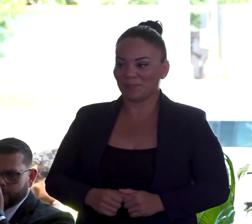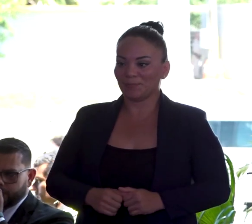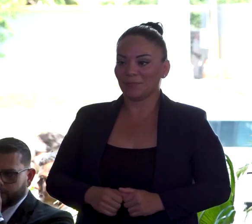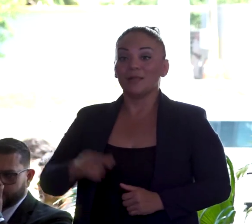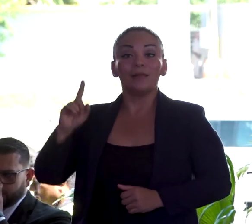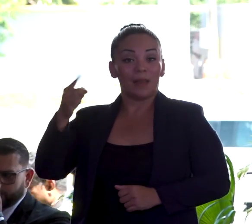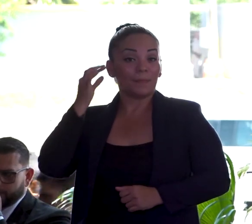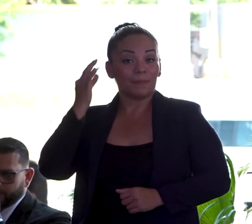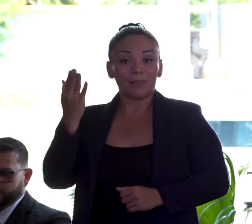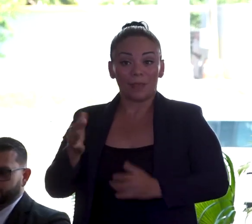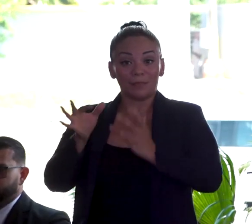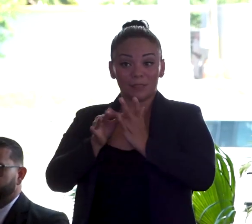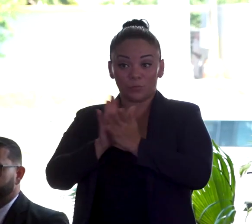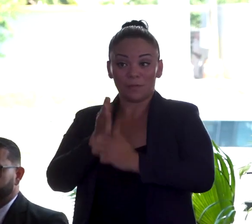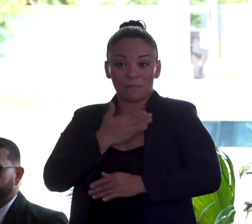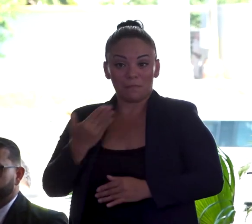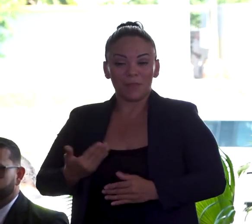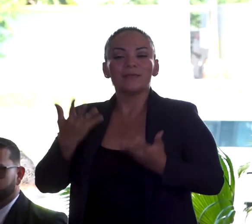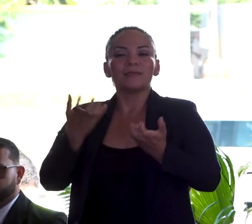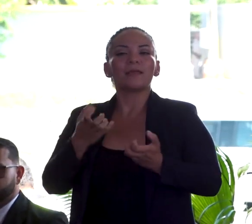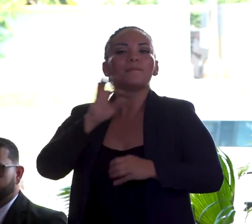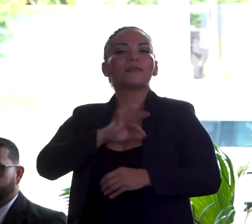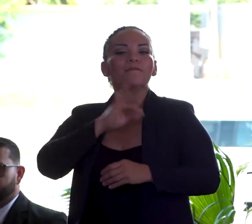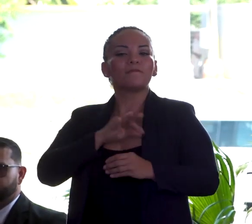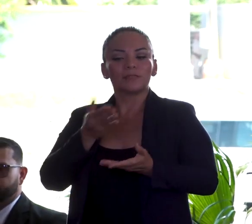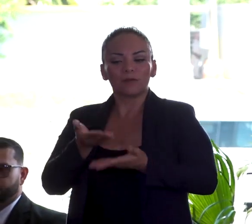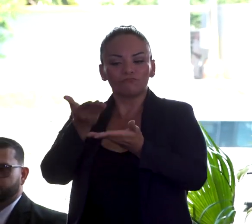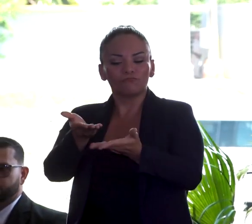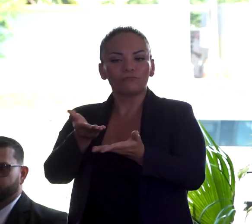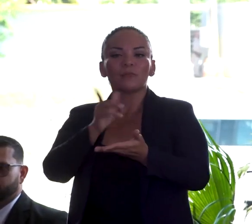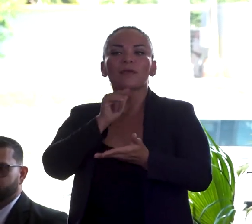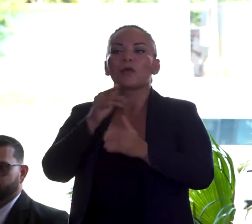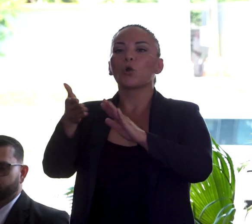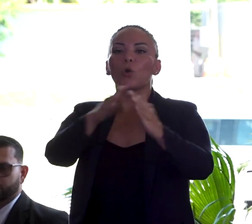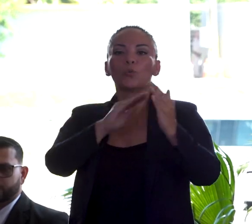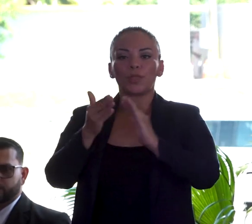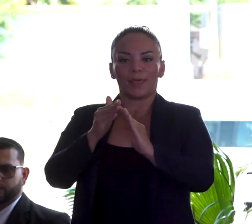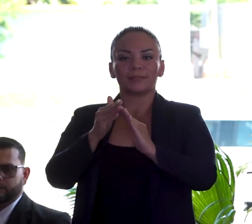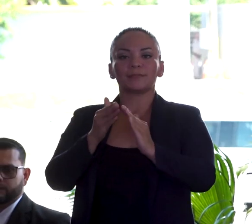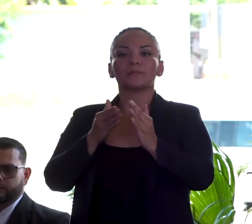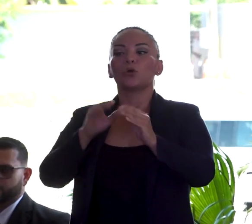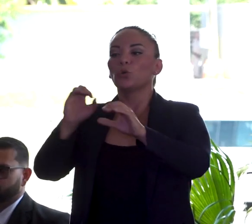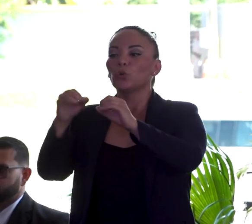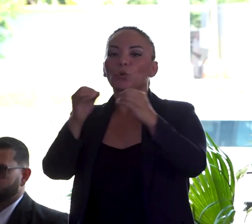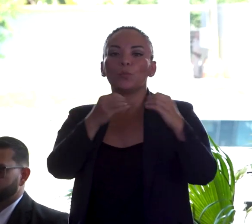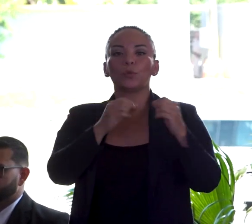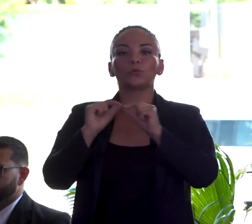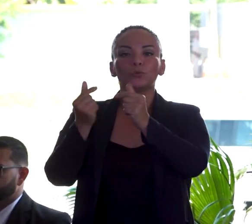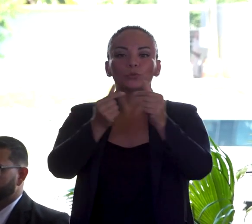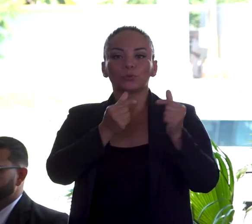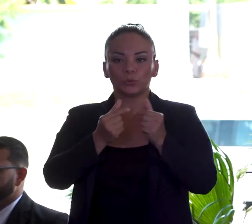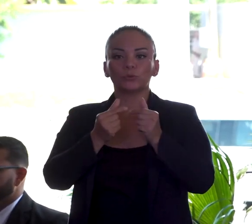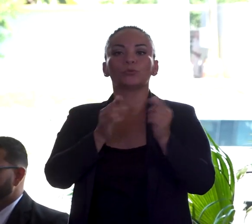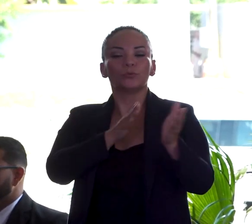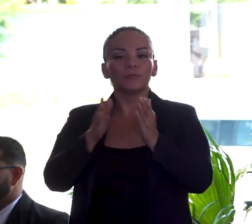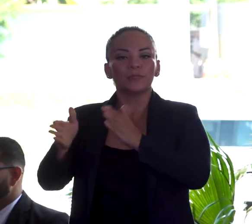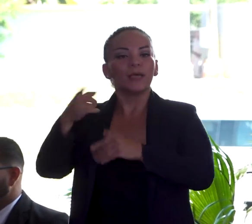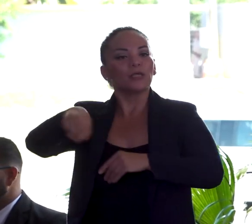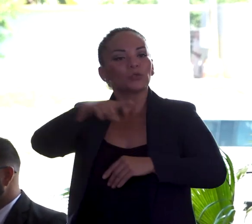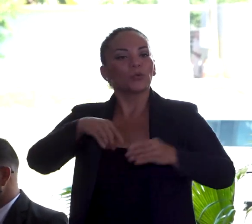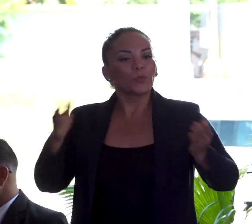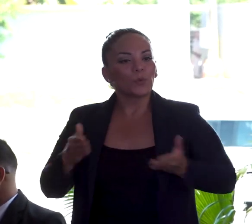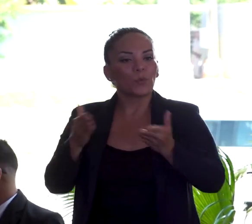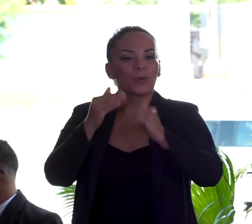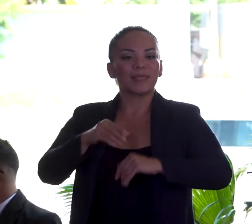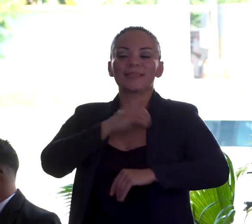beneficiar a comunidades por medio de grupos alcanzados en nuestro país que promueven